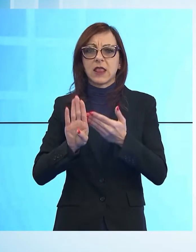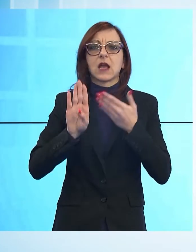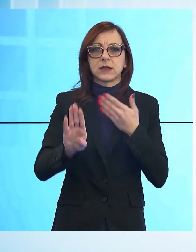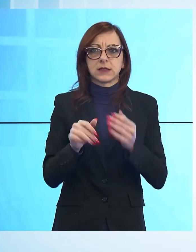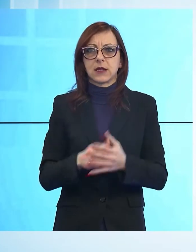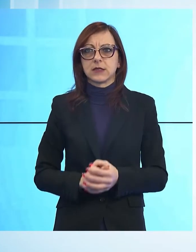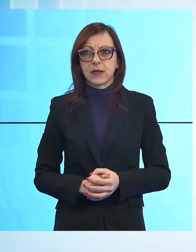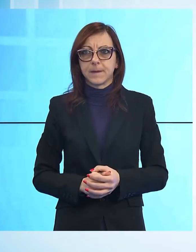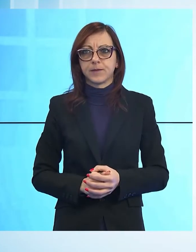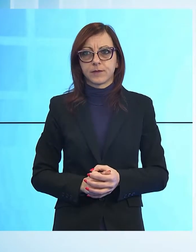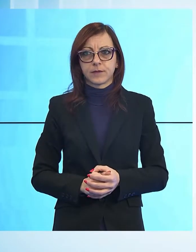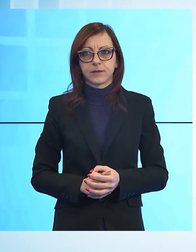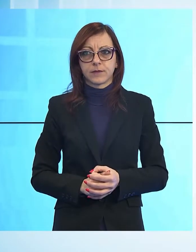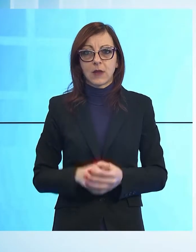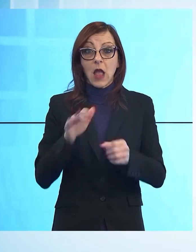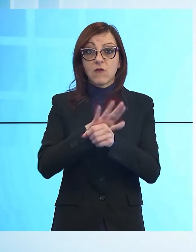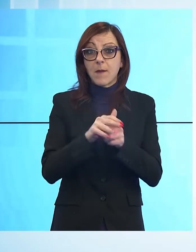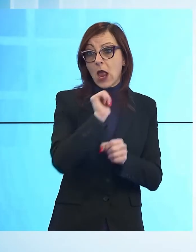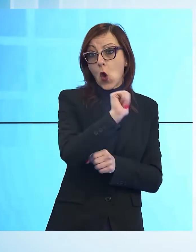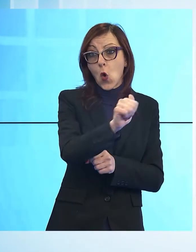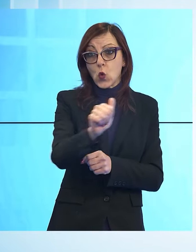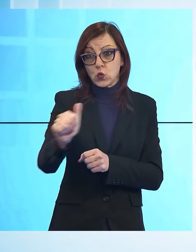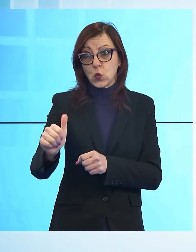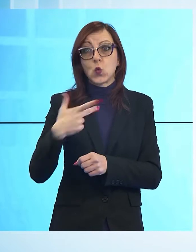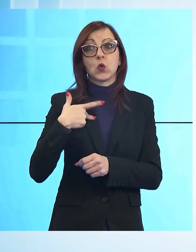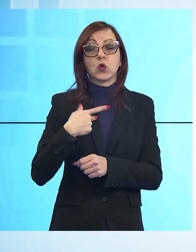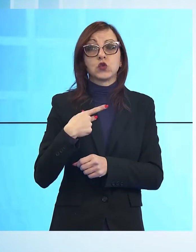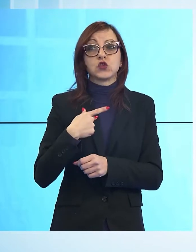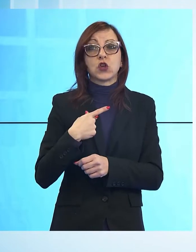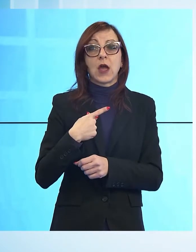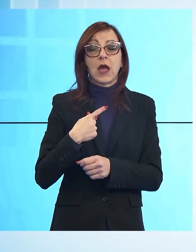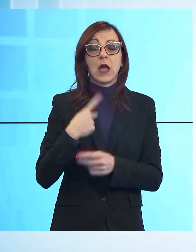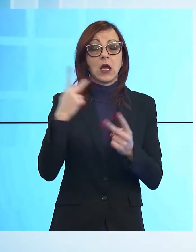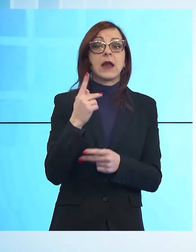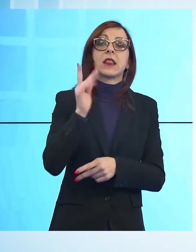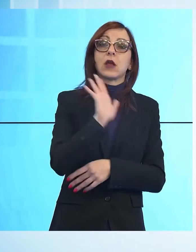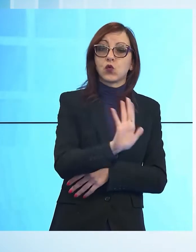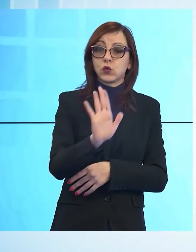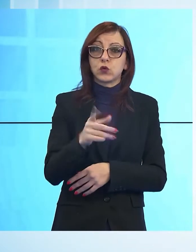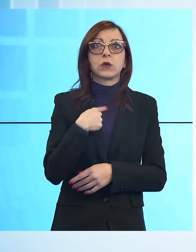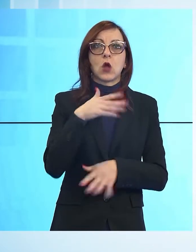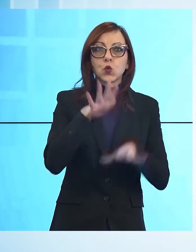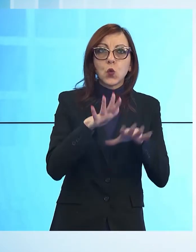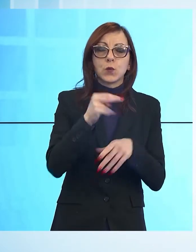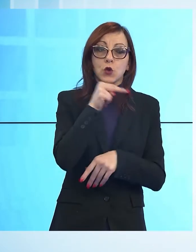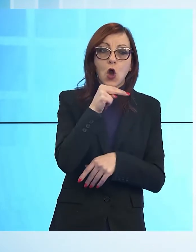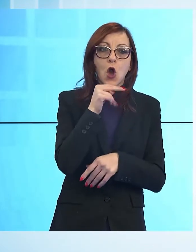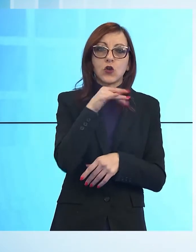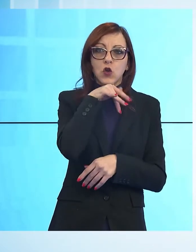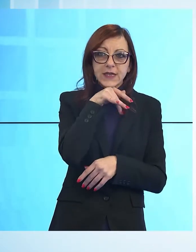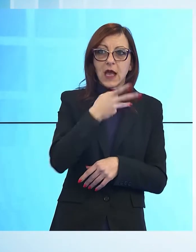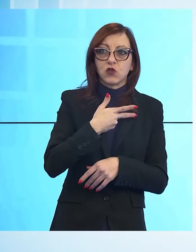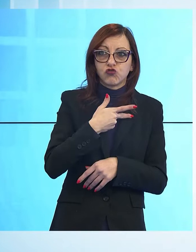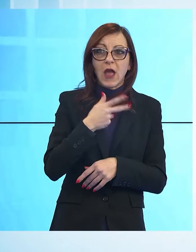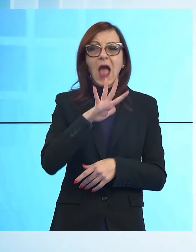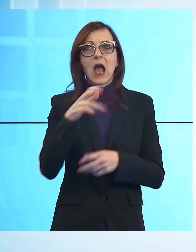Ogni famiglia, conclude la professoressa, ha la propria realtà. In alcune c'è il timore per un nonno anziano, in altre il problema dei trasporti,